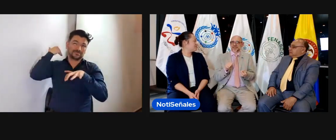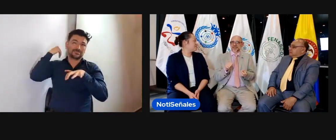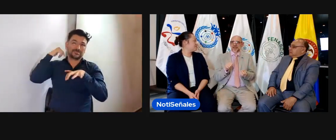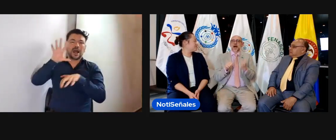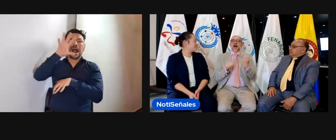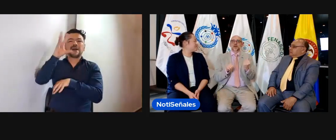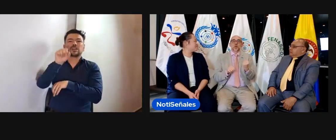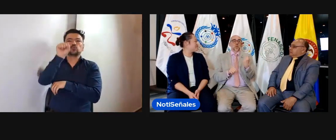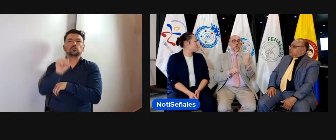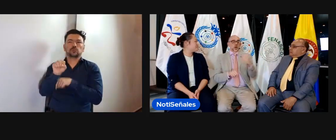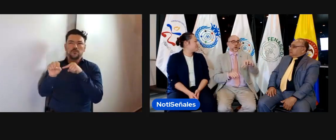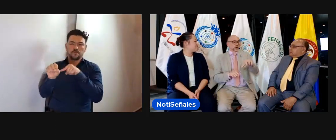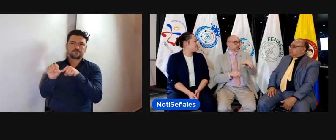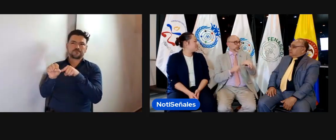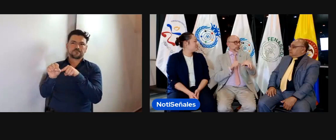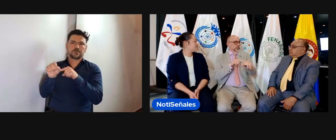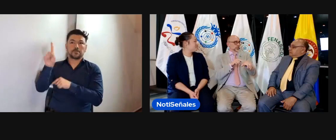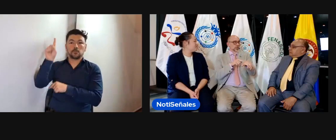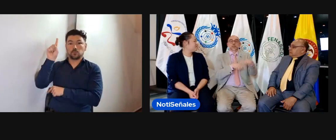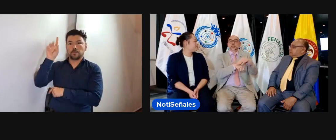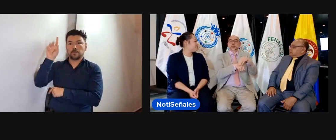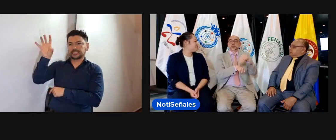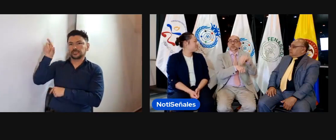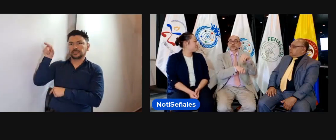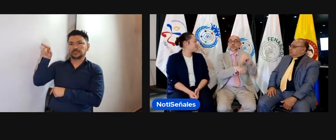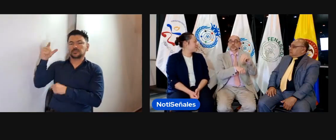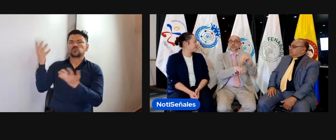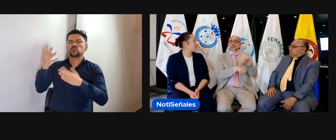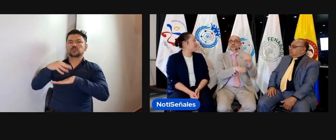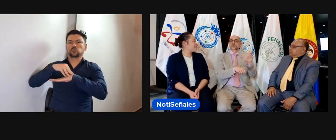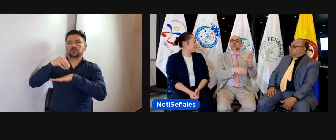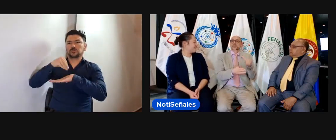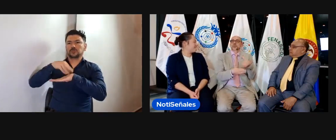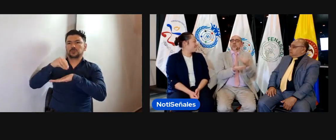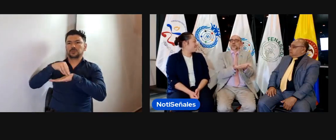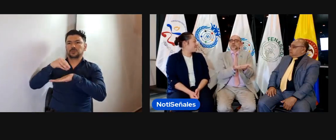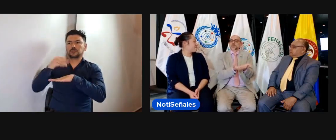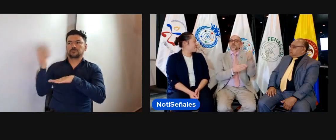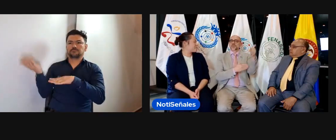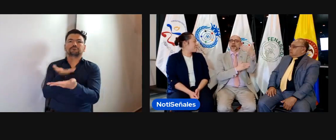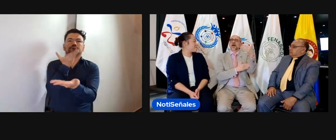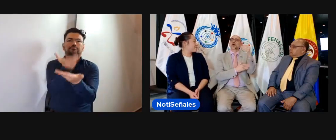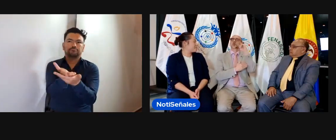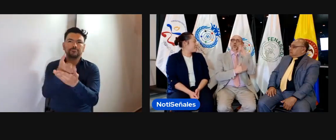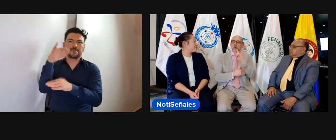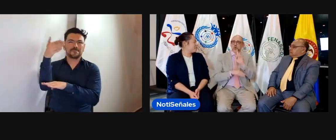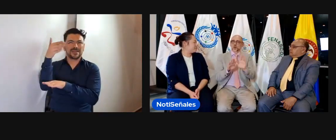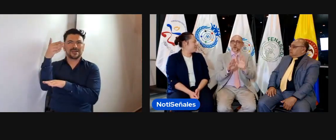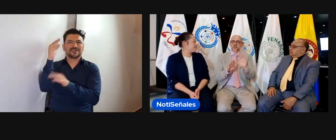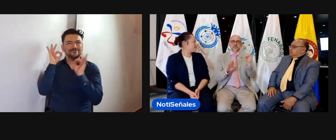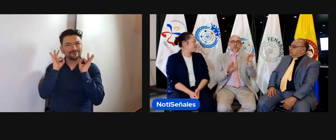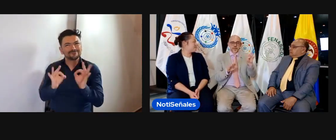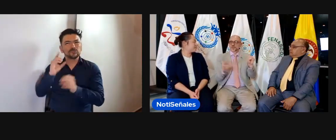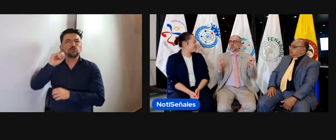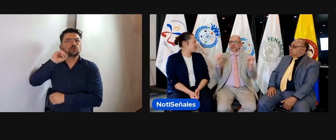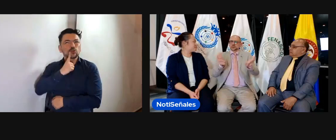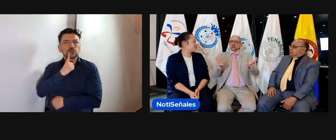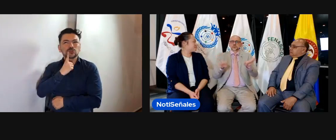asamblea que tuvimos en Sudáfrica, un país, Suecia específicamente, propuso la bandera de las